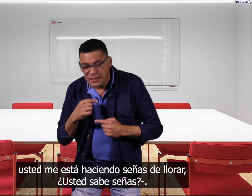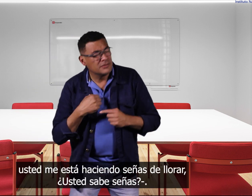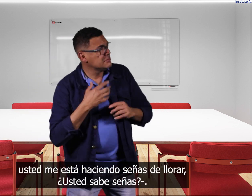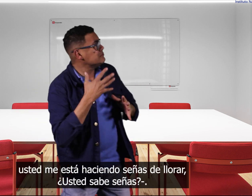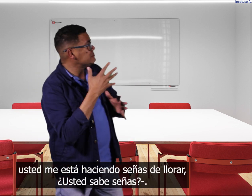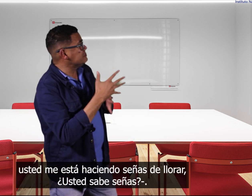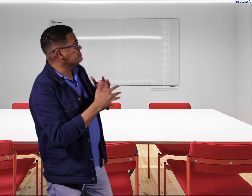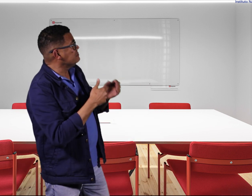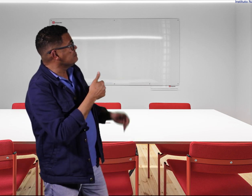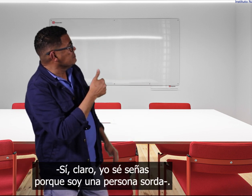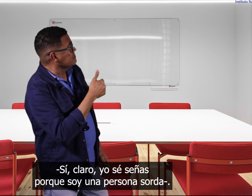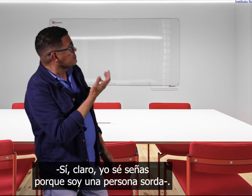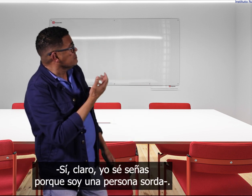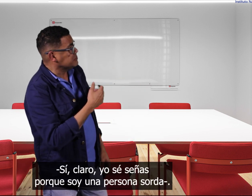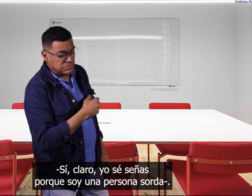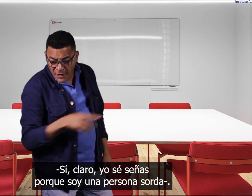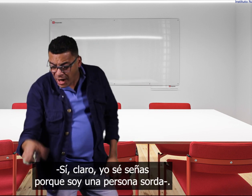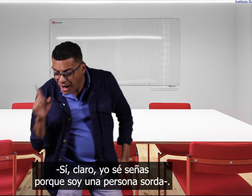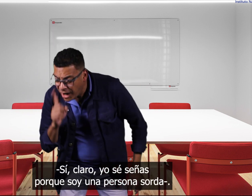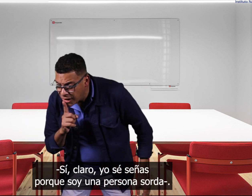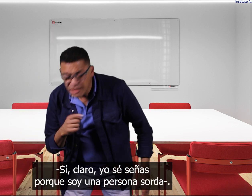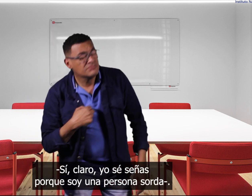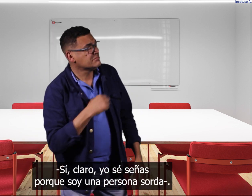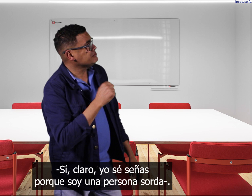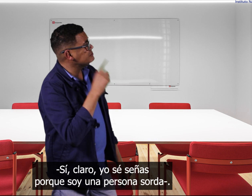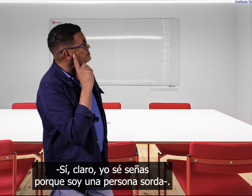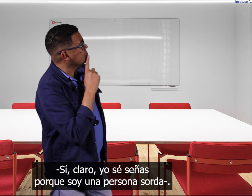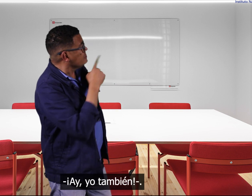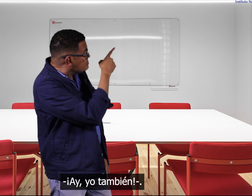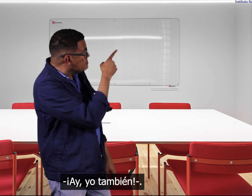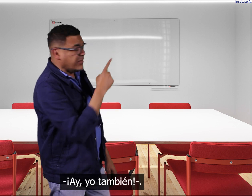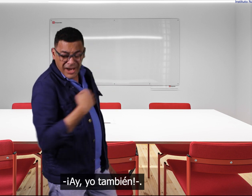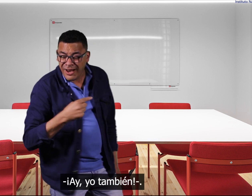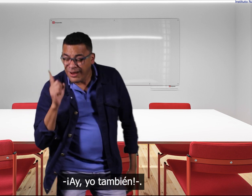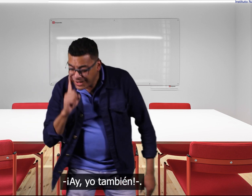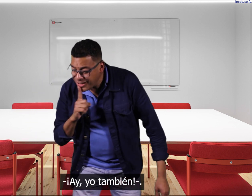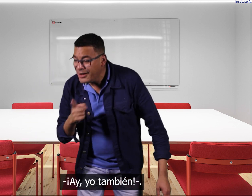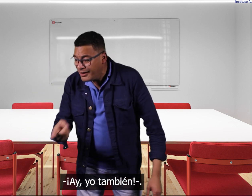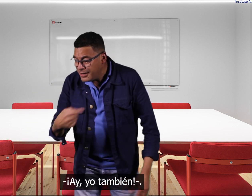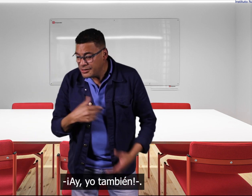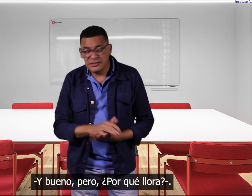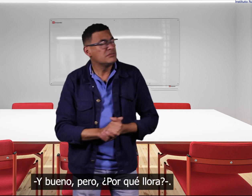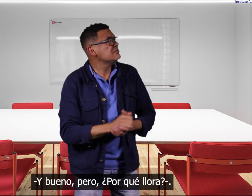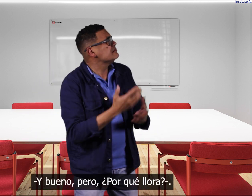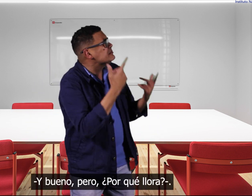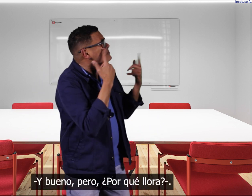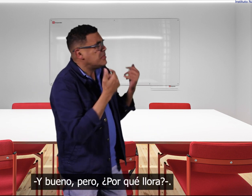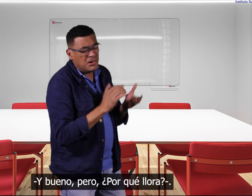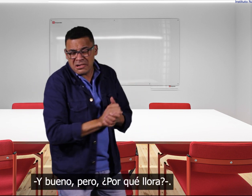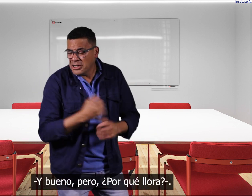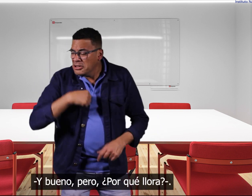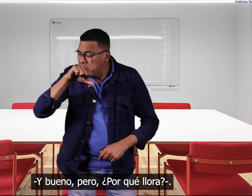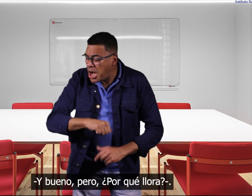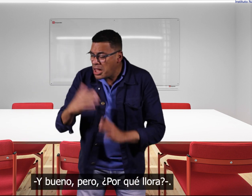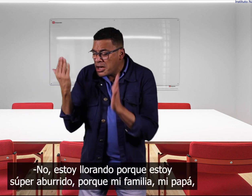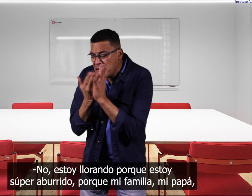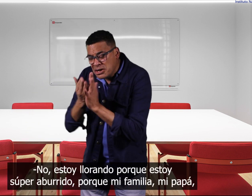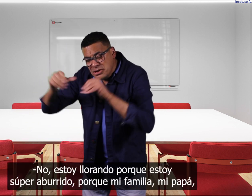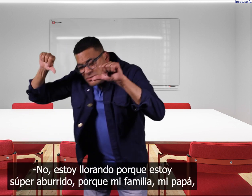de llorar usted sabe señas y claro yo soy una persona sorda yo también y bueno pero porque llora no estoy